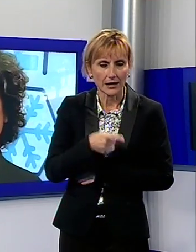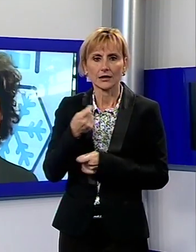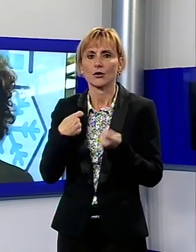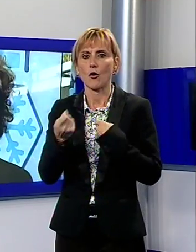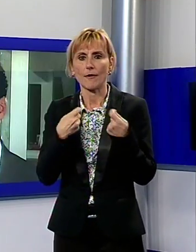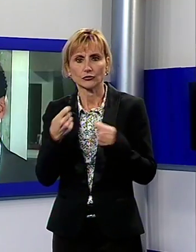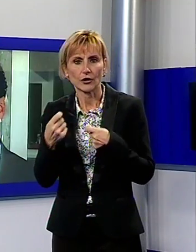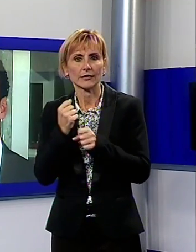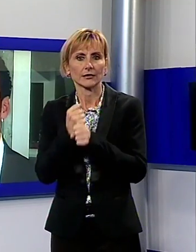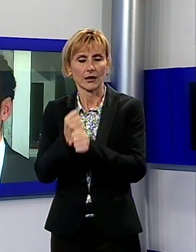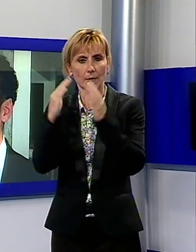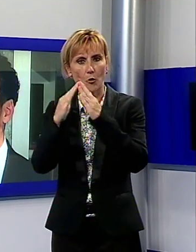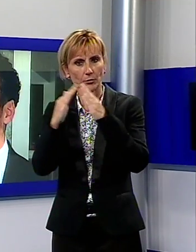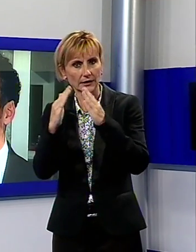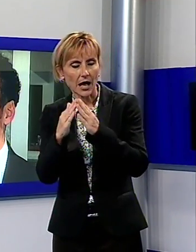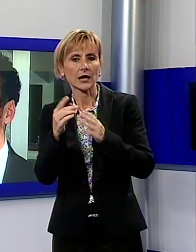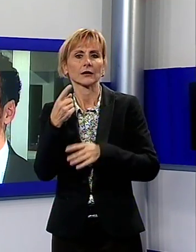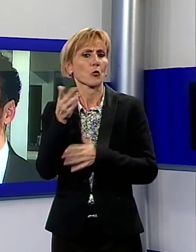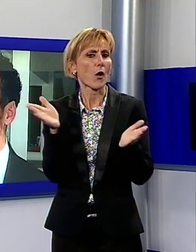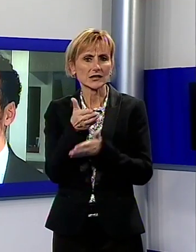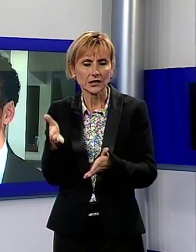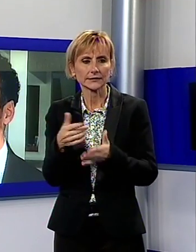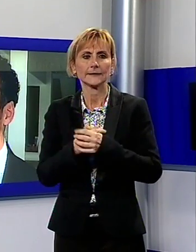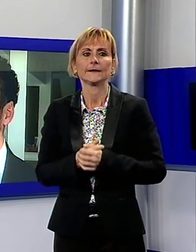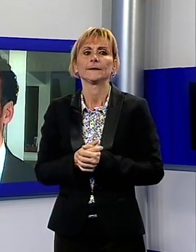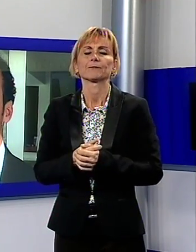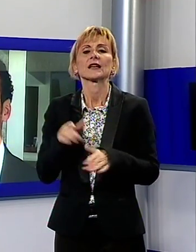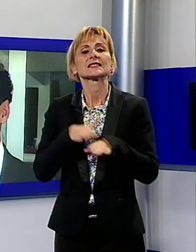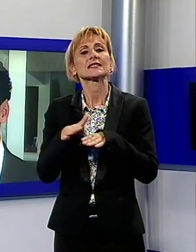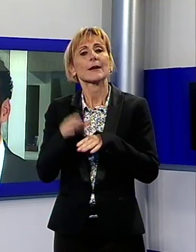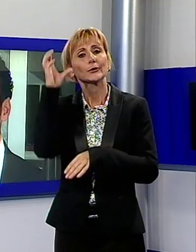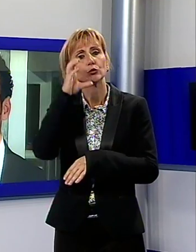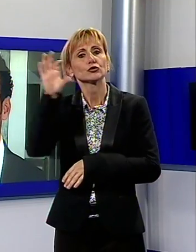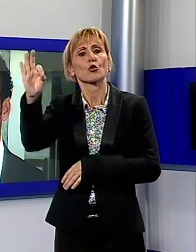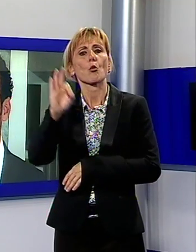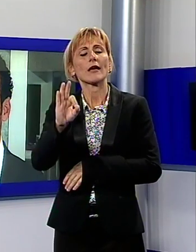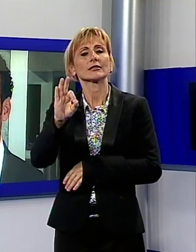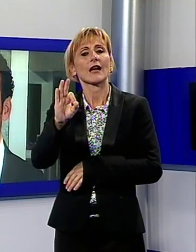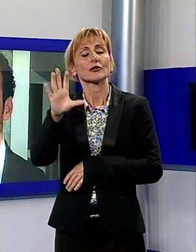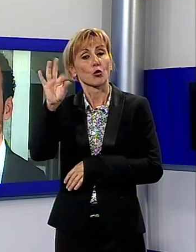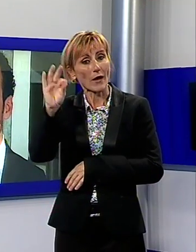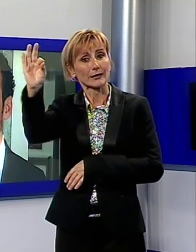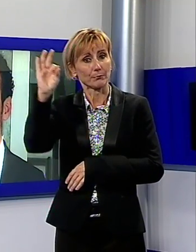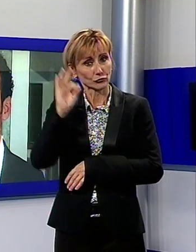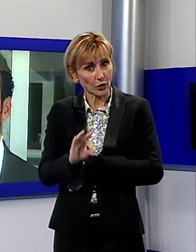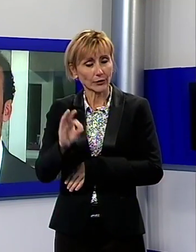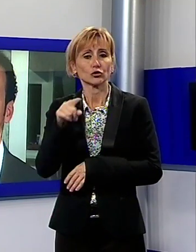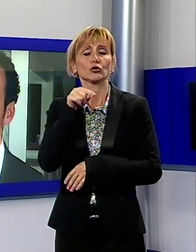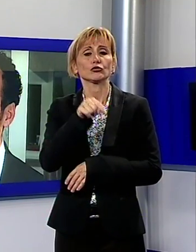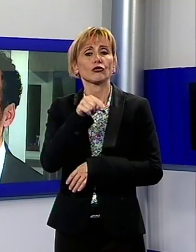immobiliari. C un 50% di qualità e di successo del sistema turistico, che dipende sicuramente da quanto le amministrazioni sono in grado di programmare,